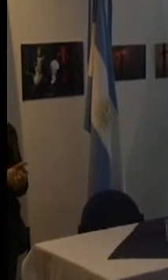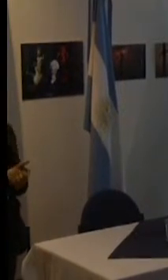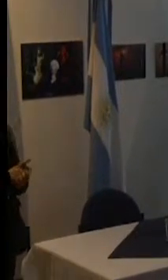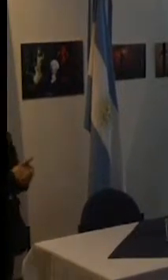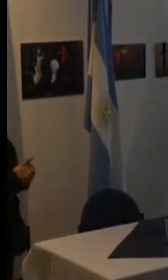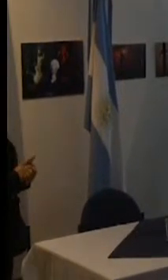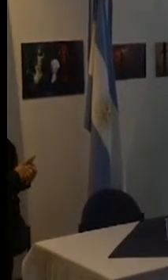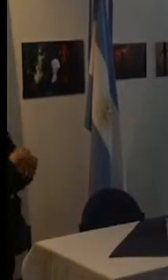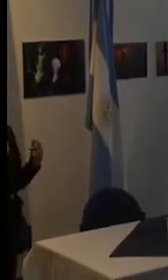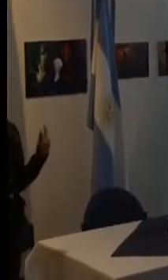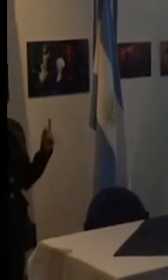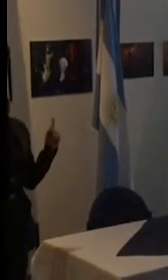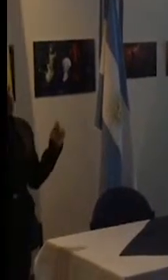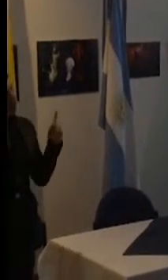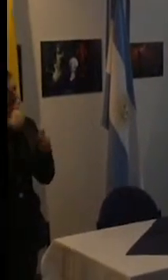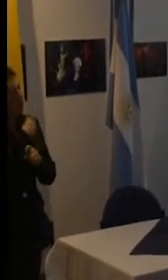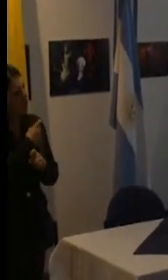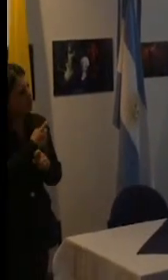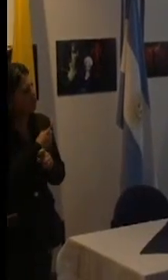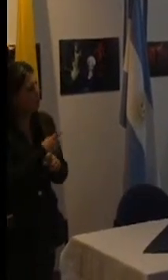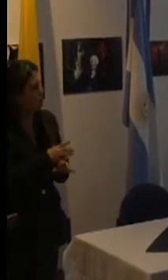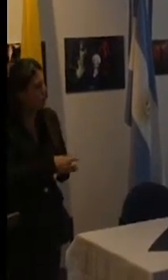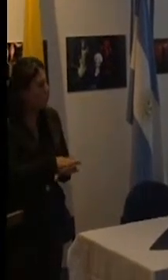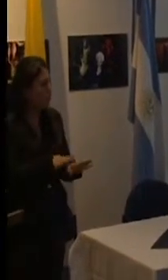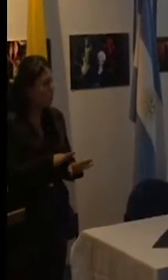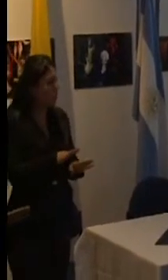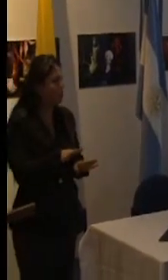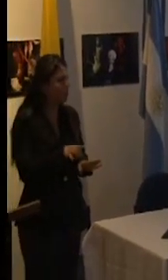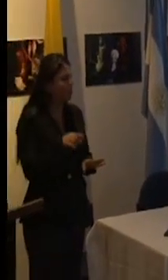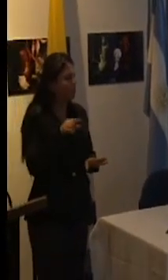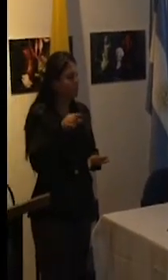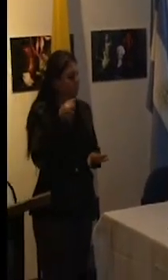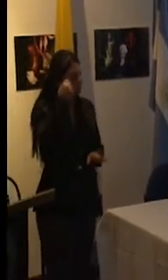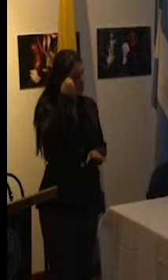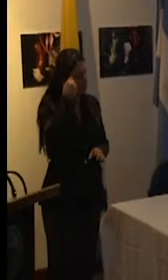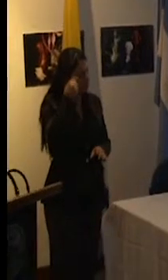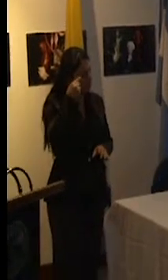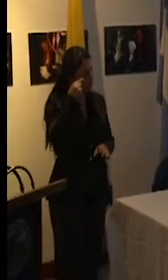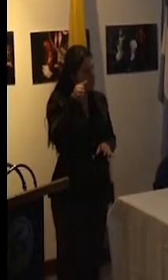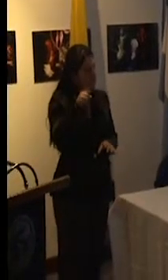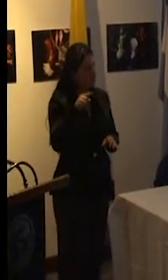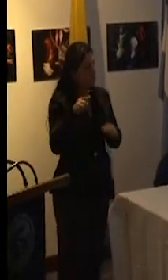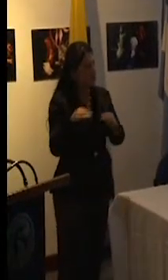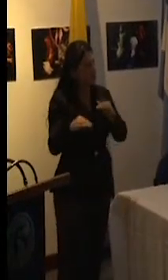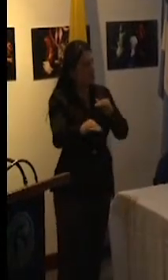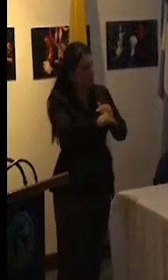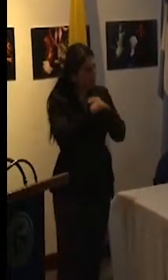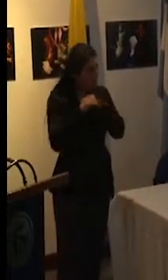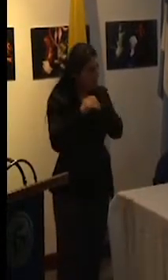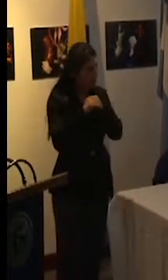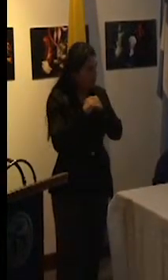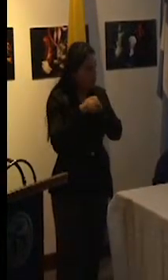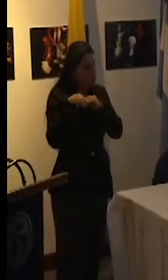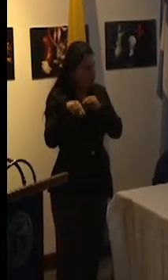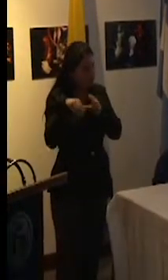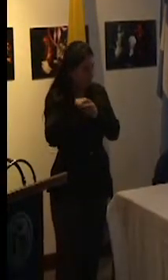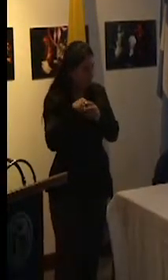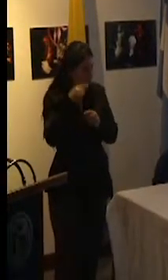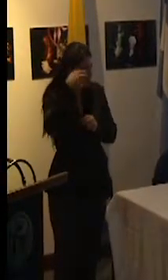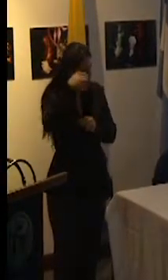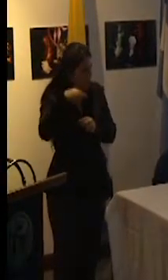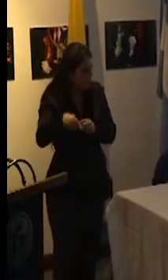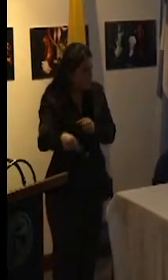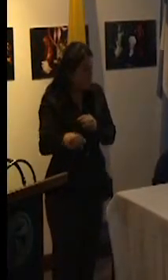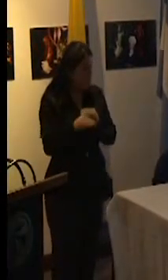es pensar no solamente las nociones de igualdad que hay comprometidas allí,